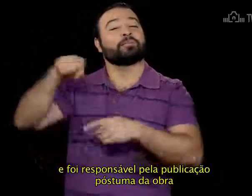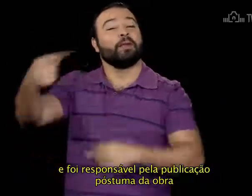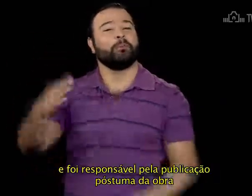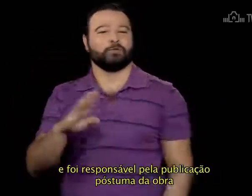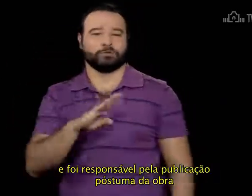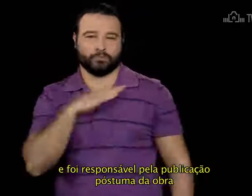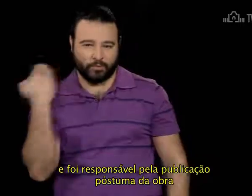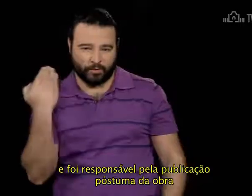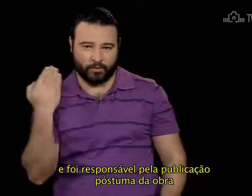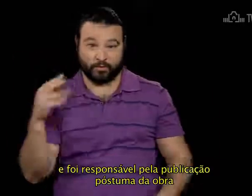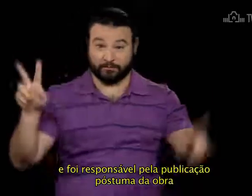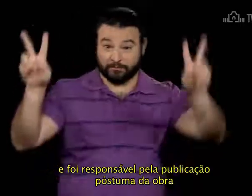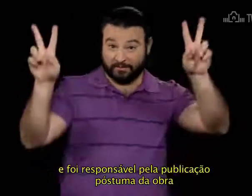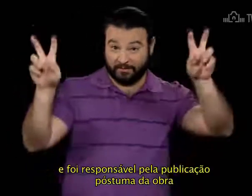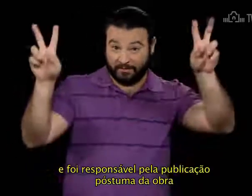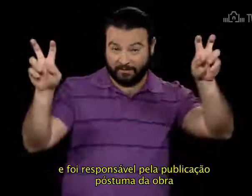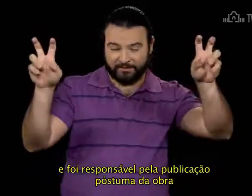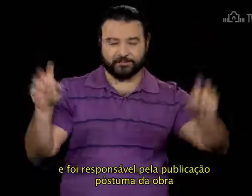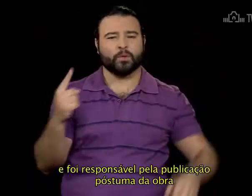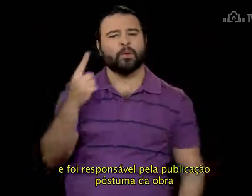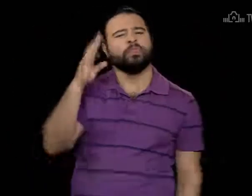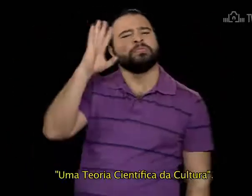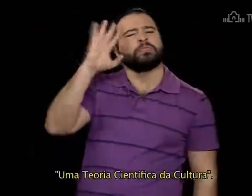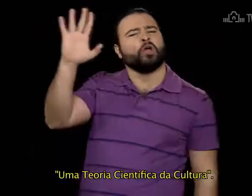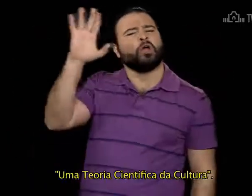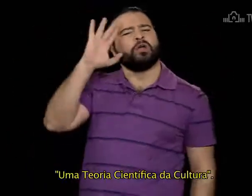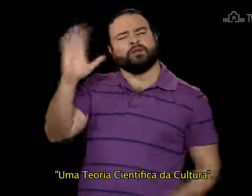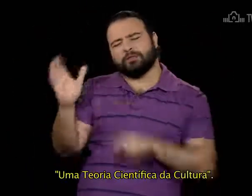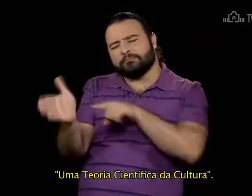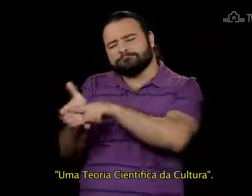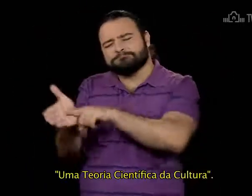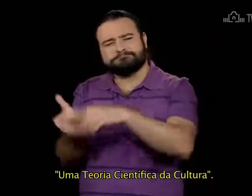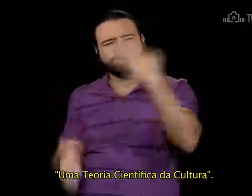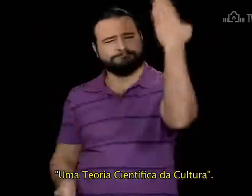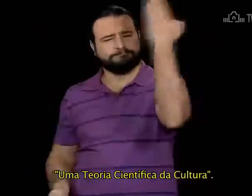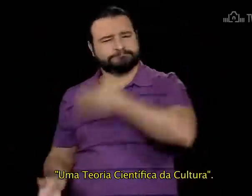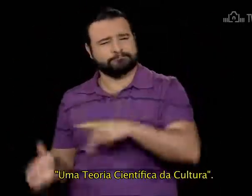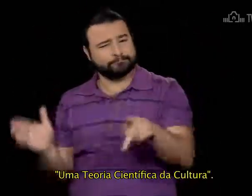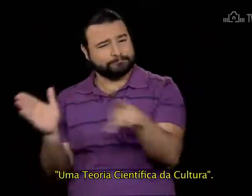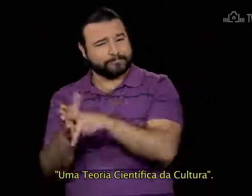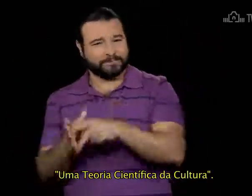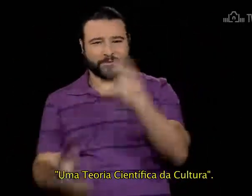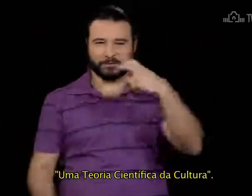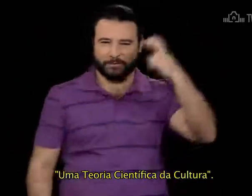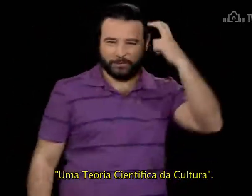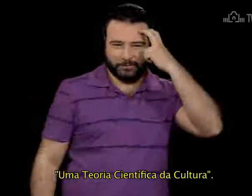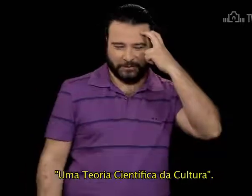póstuma Da obra Uma teoria científica Da cultura